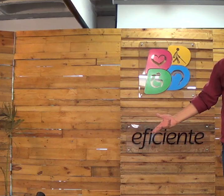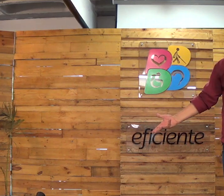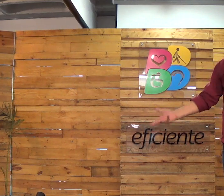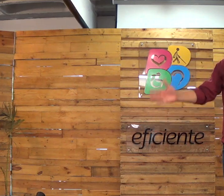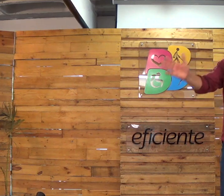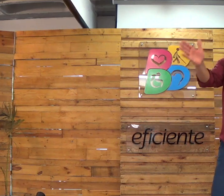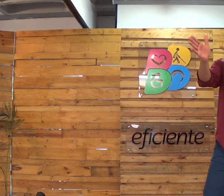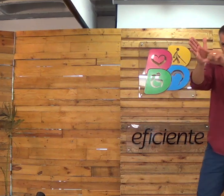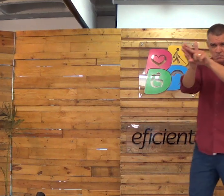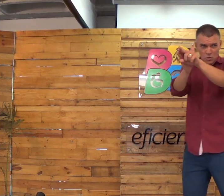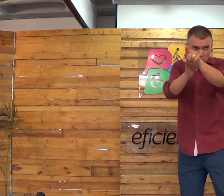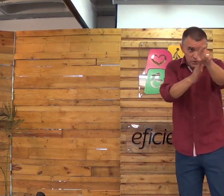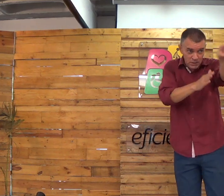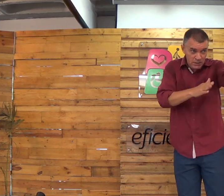de novo.